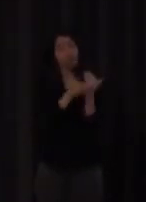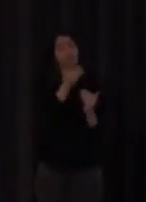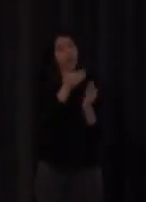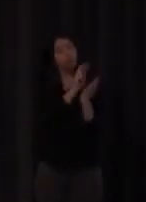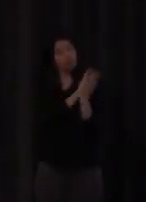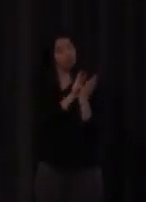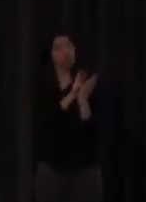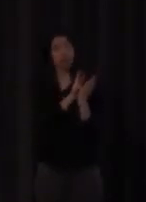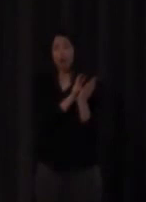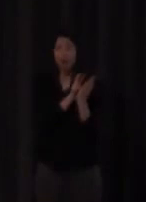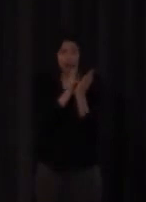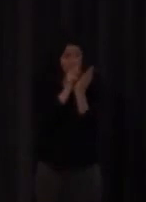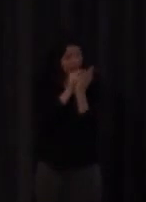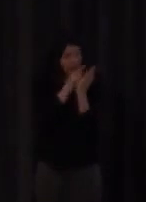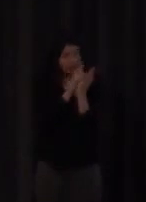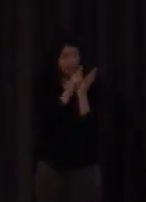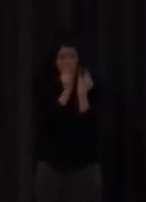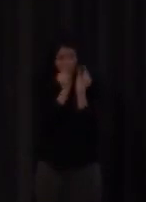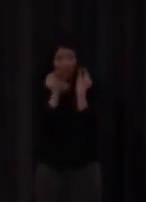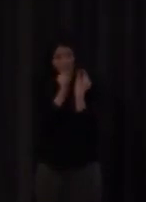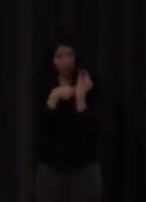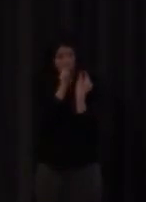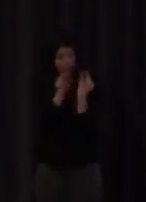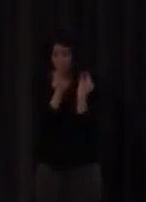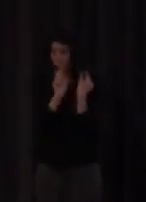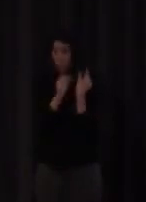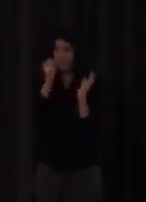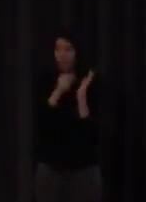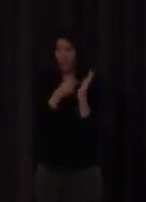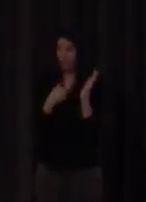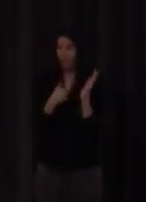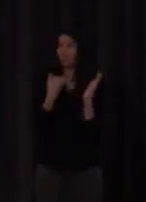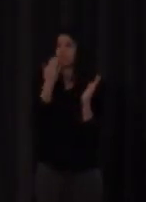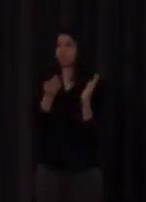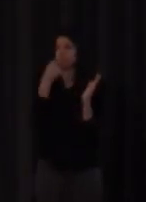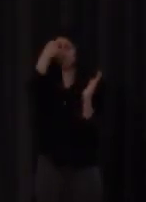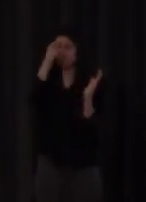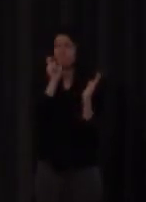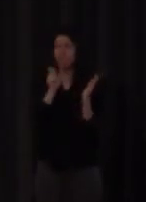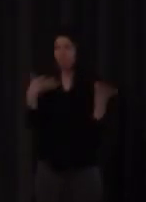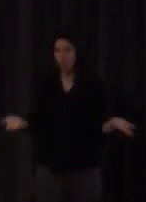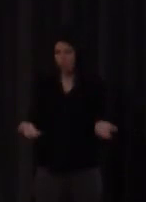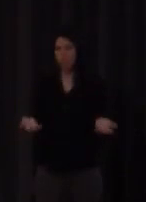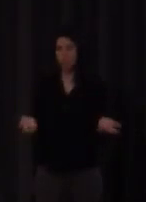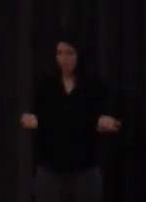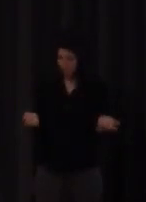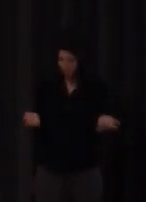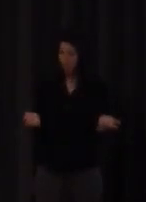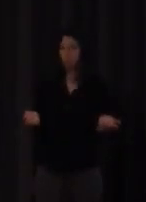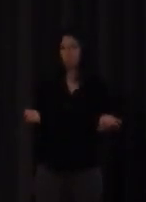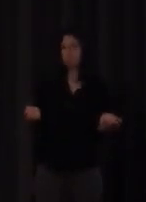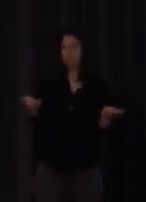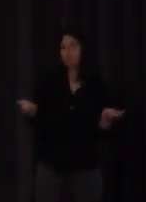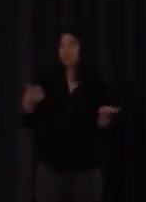termino por eso afortunadamente podemos leer tan rápido ojalá pudiese haber llegado a comprobar esto con mis